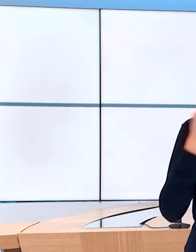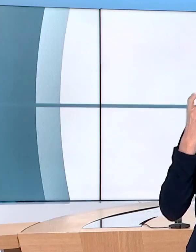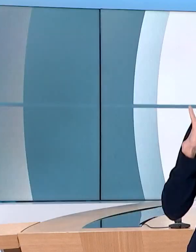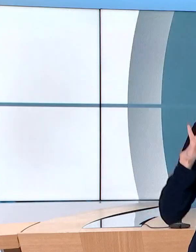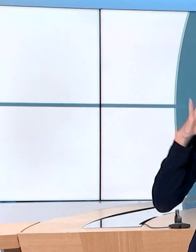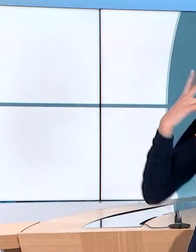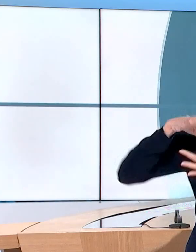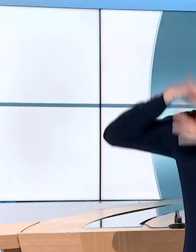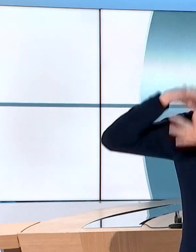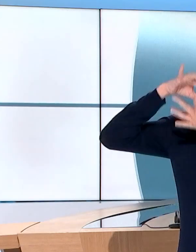ostentions.